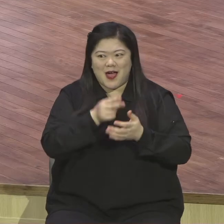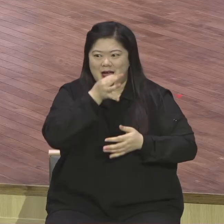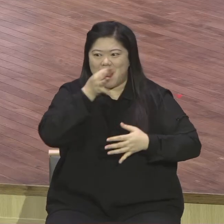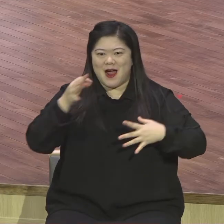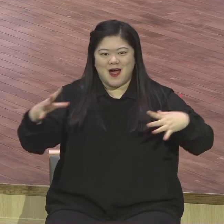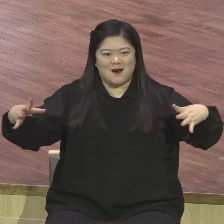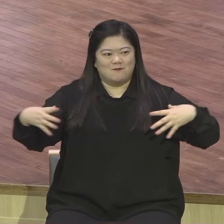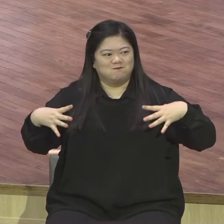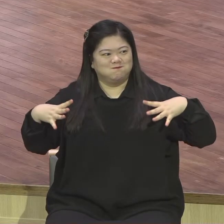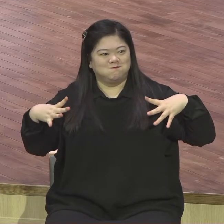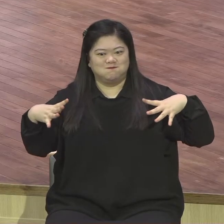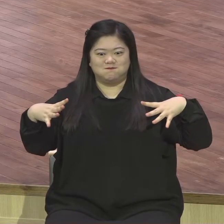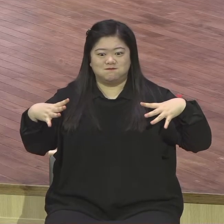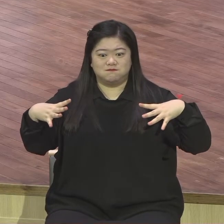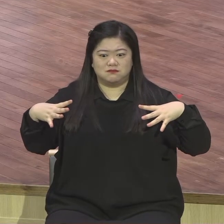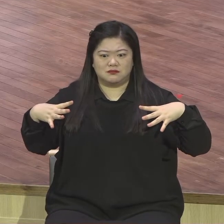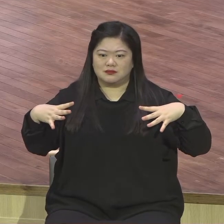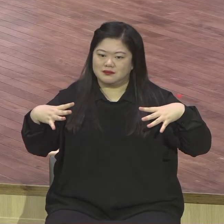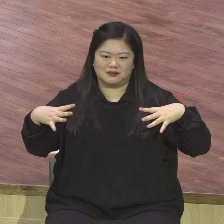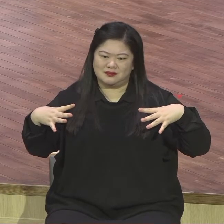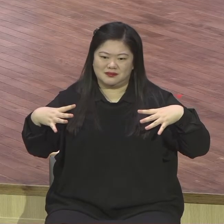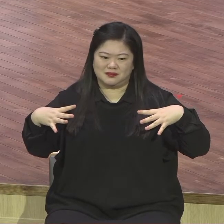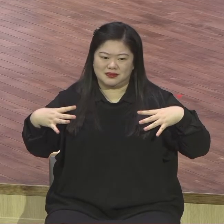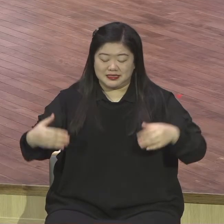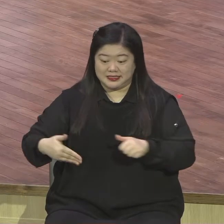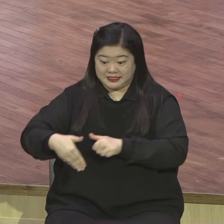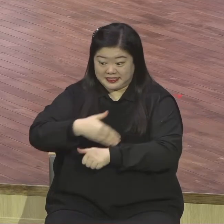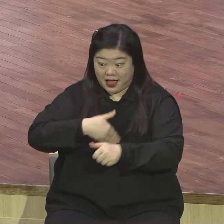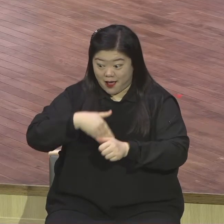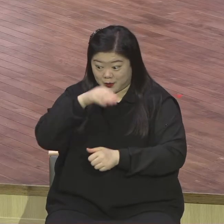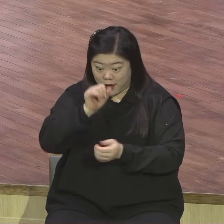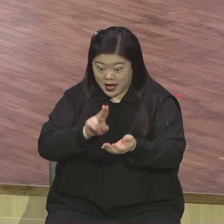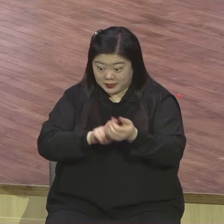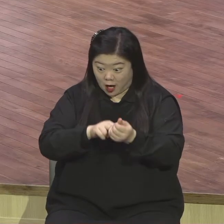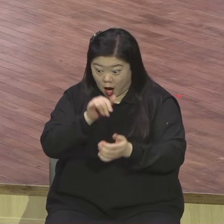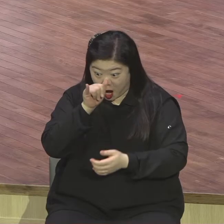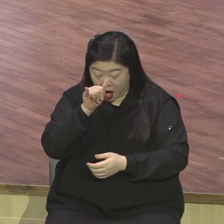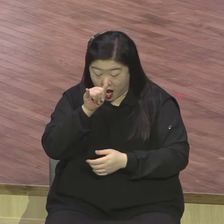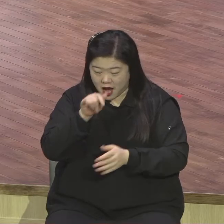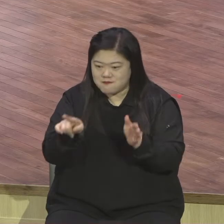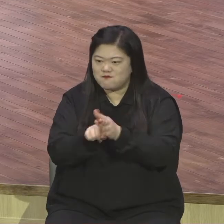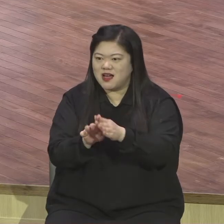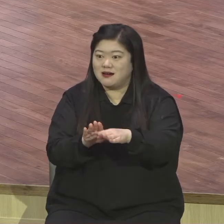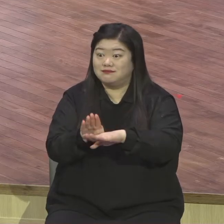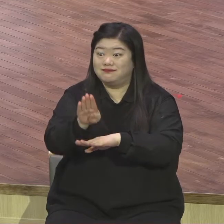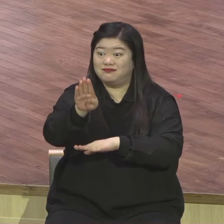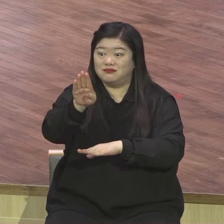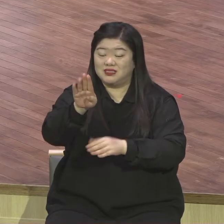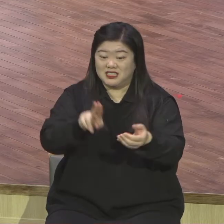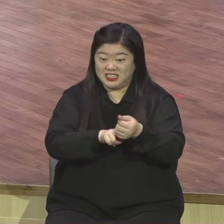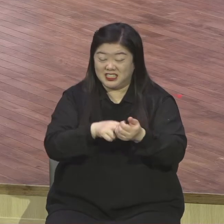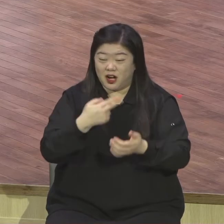예수님의 늘리지 않는 믿음이 필요하다는 것을 지금 가르쳐주겠는 겁니다.